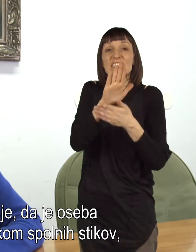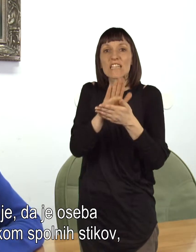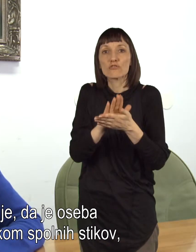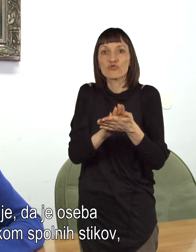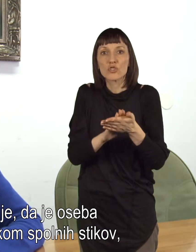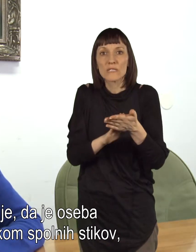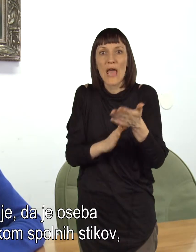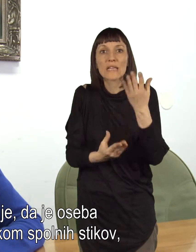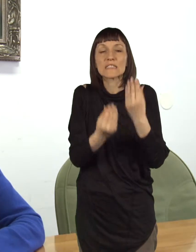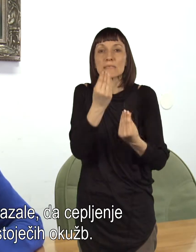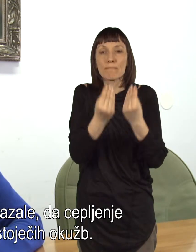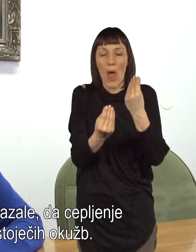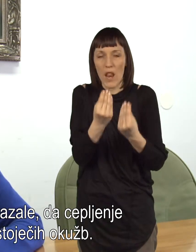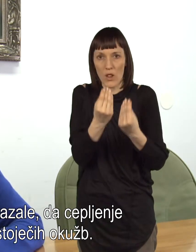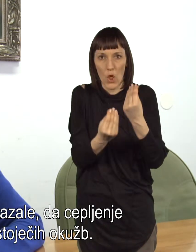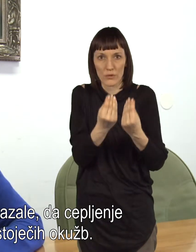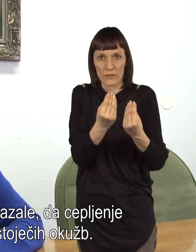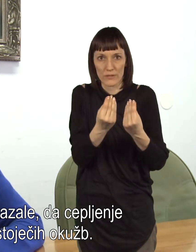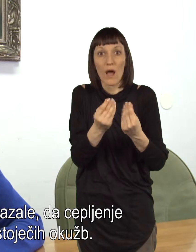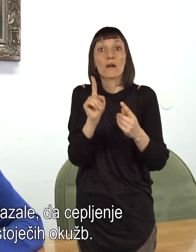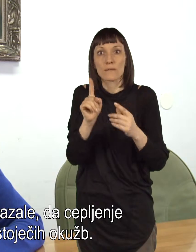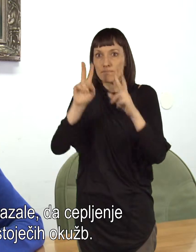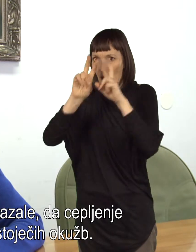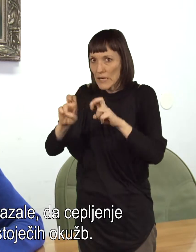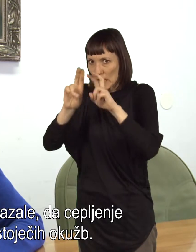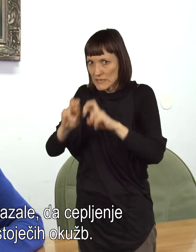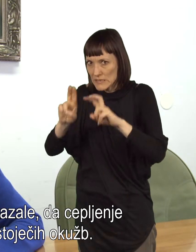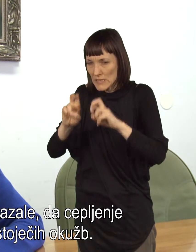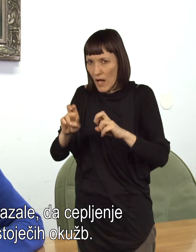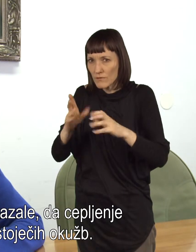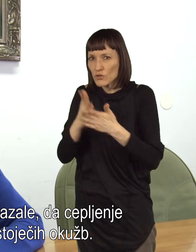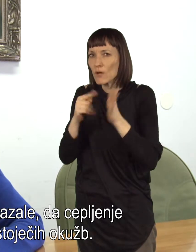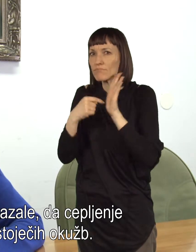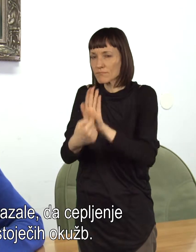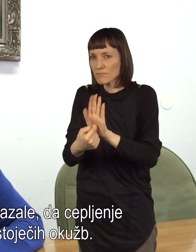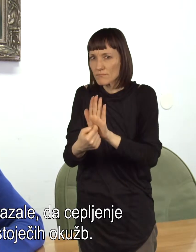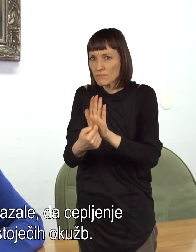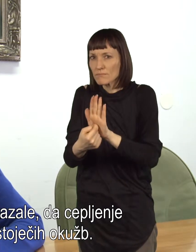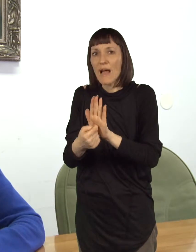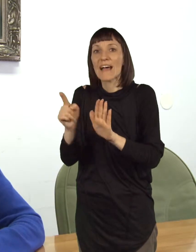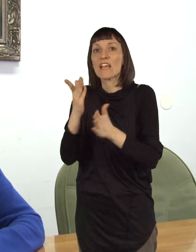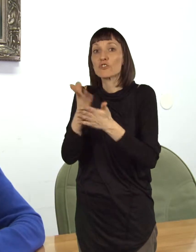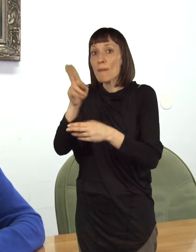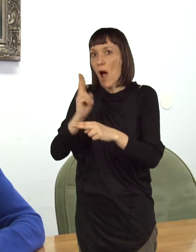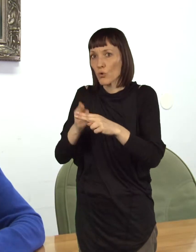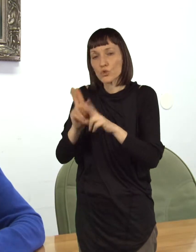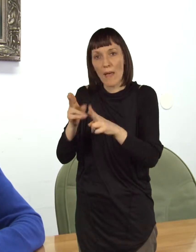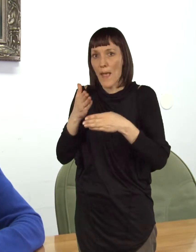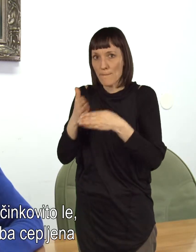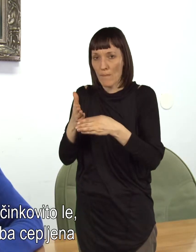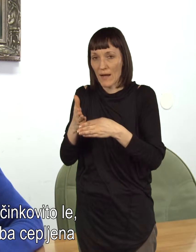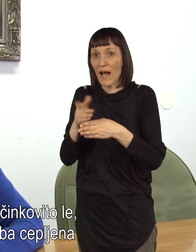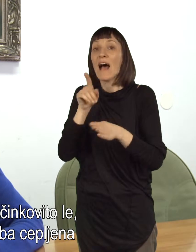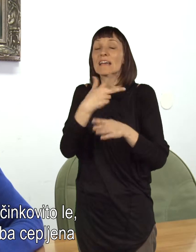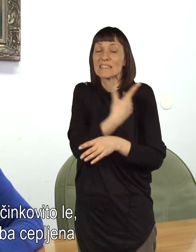začetkom spolnih stikov, zaradi, ker so pač raziskave pokazali, da cepljanje ne zdraviži obstoječih okušb, ampak je